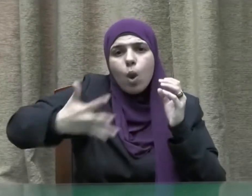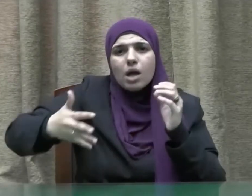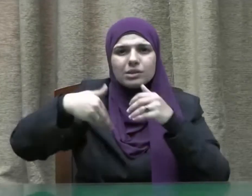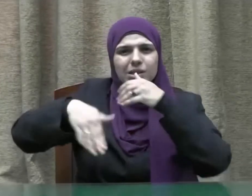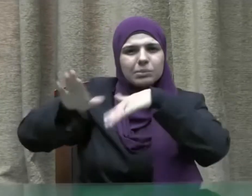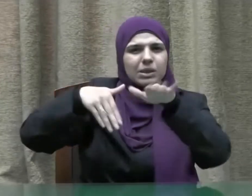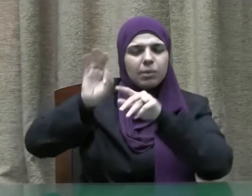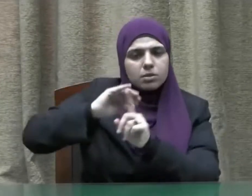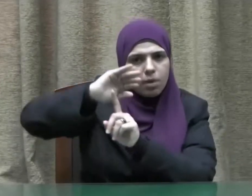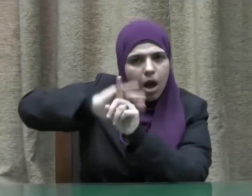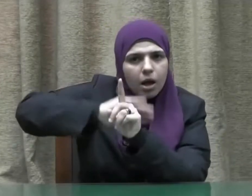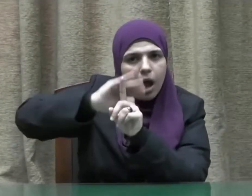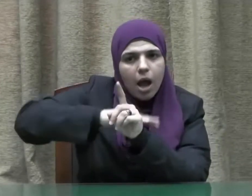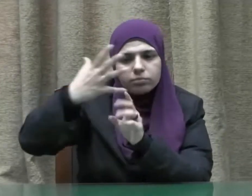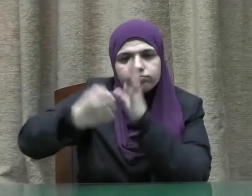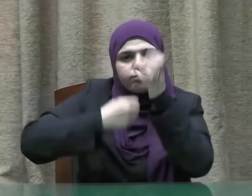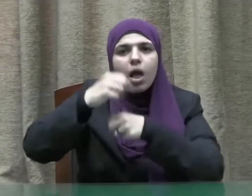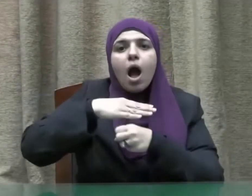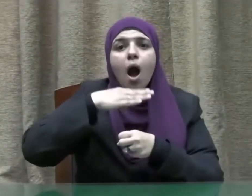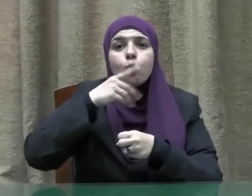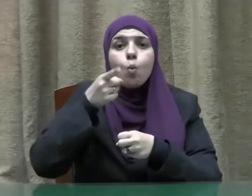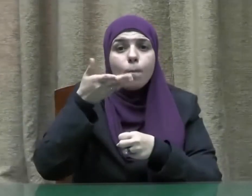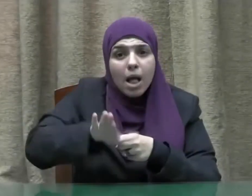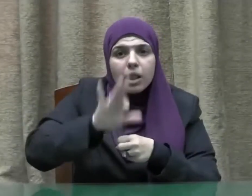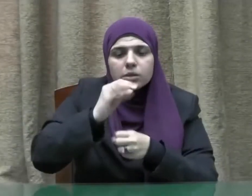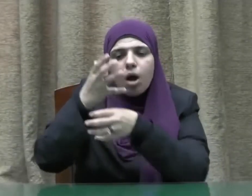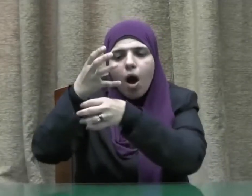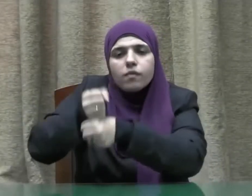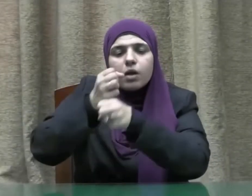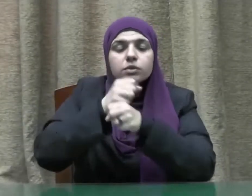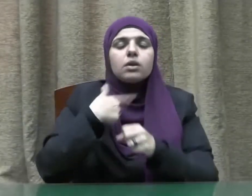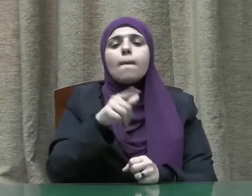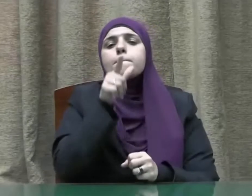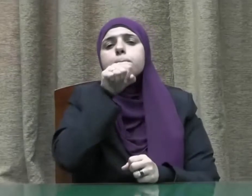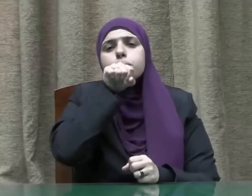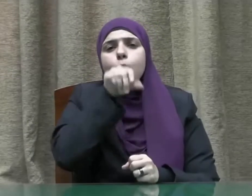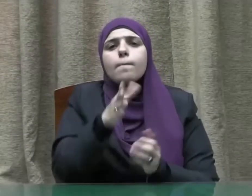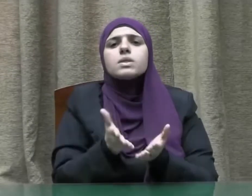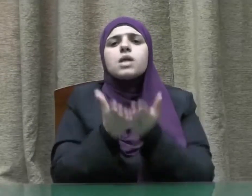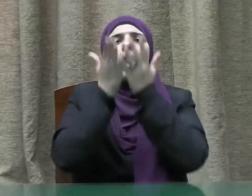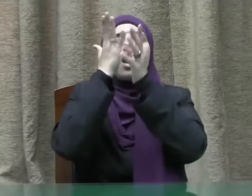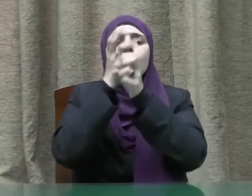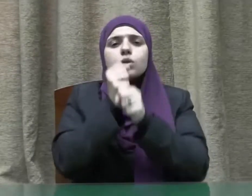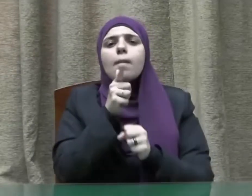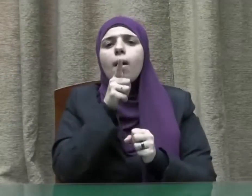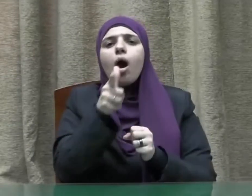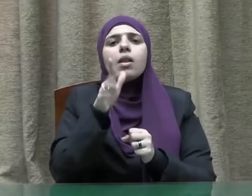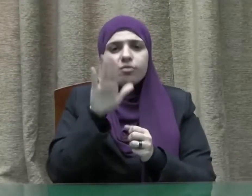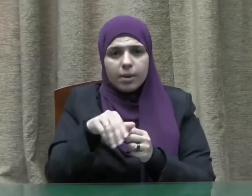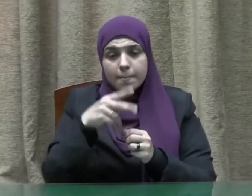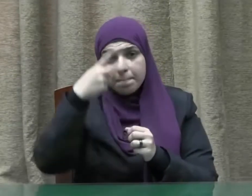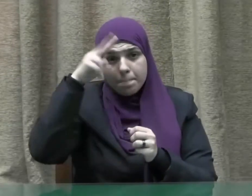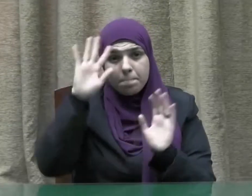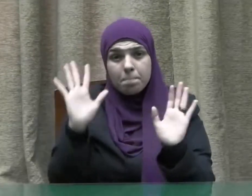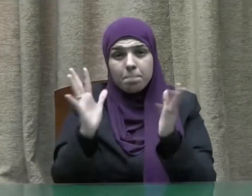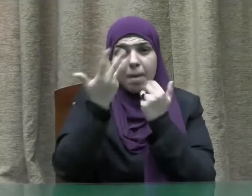اليتامى ورعاية شؤونهم وقال نبينا صلى الله عليه وسلم من